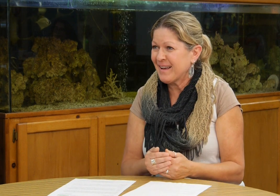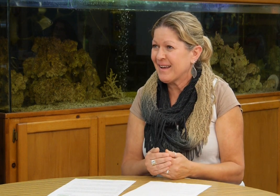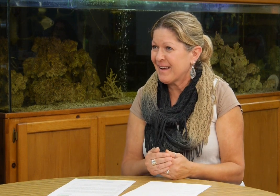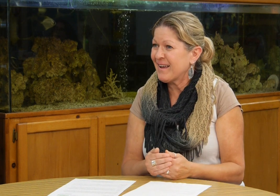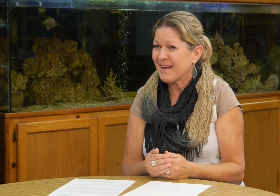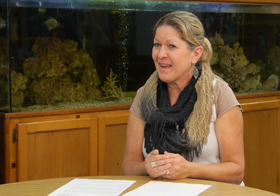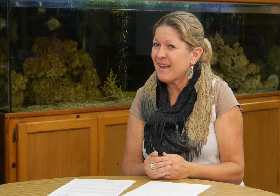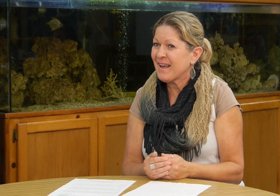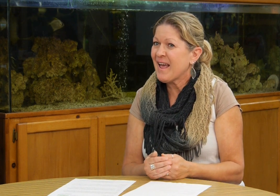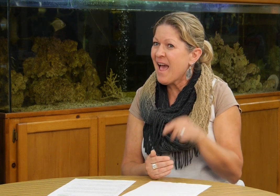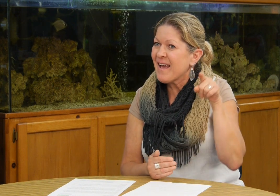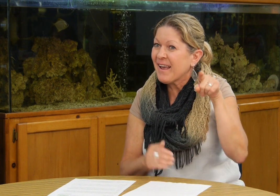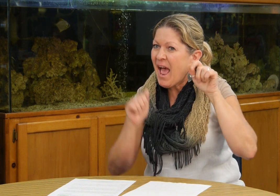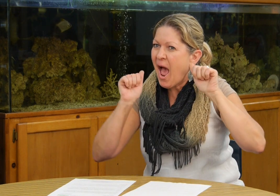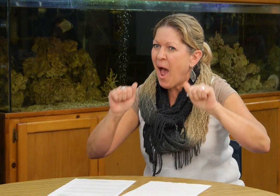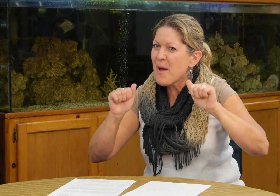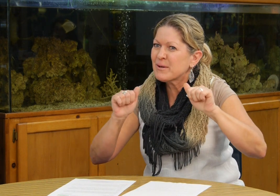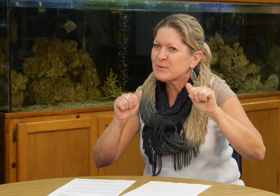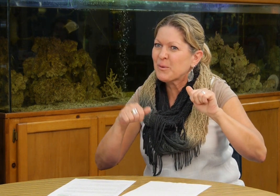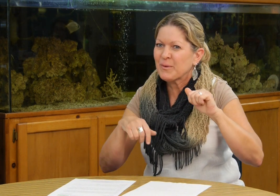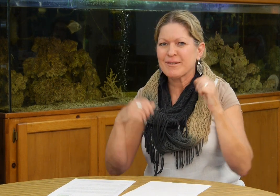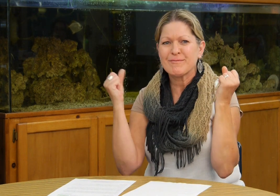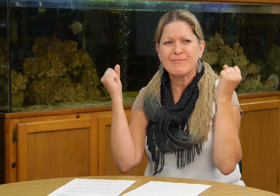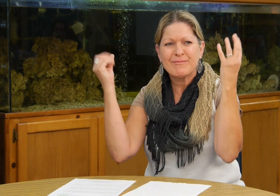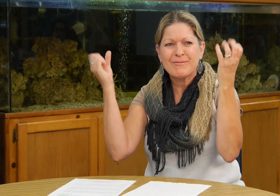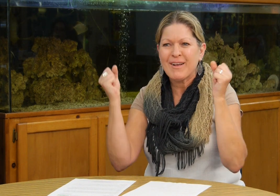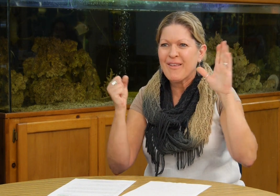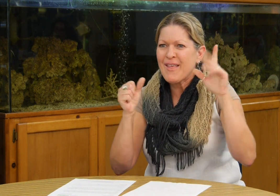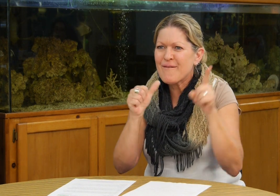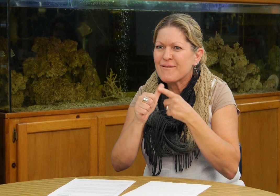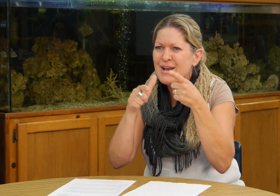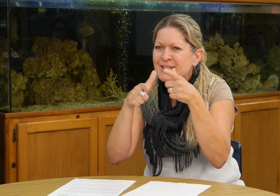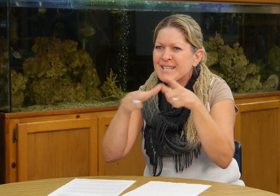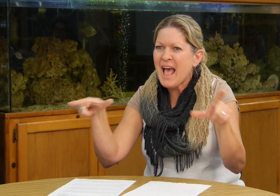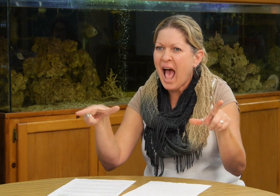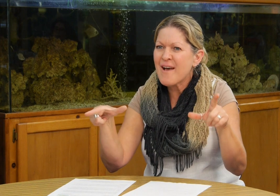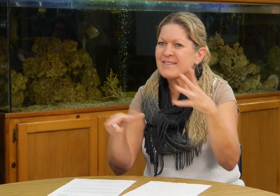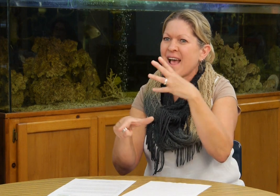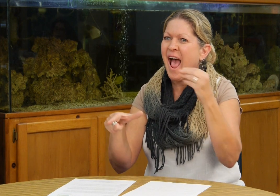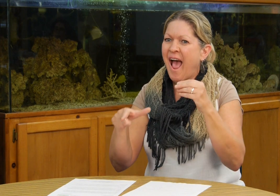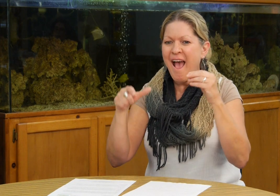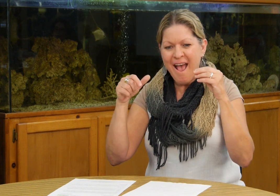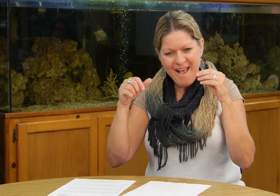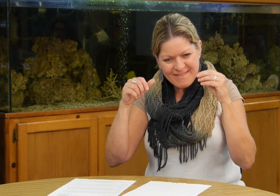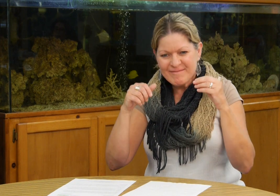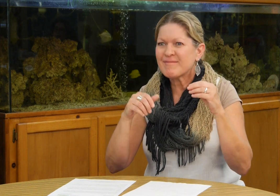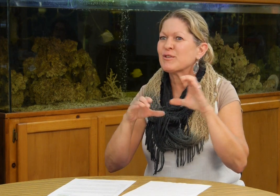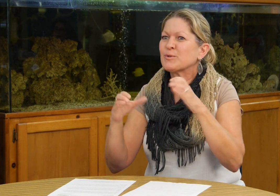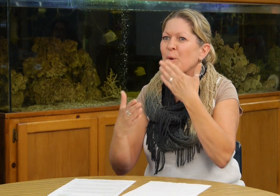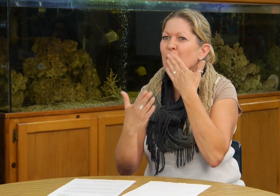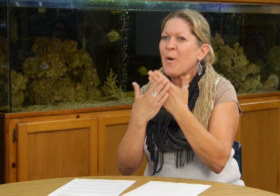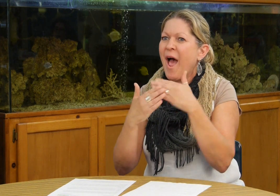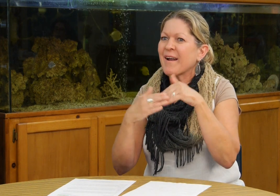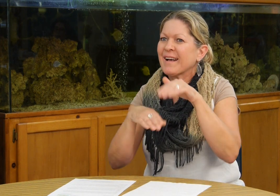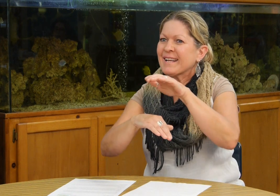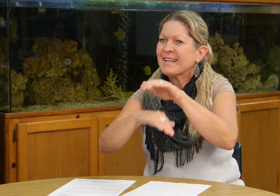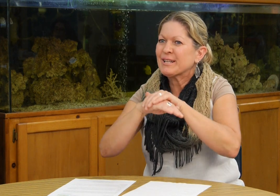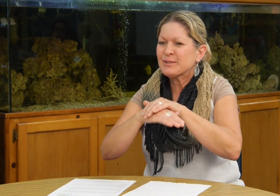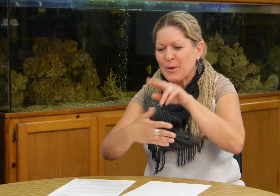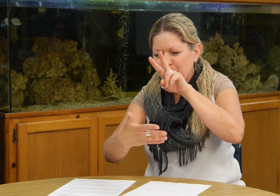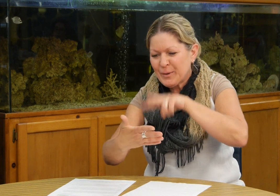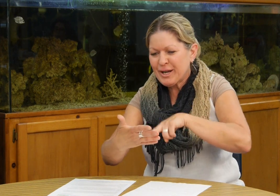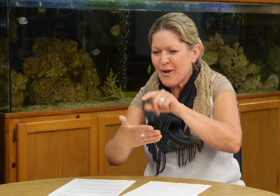comportamiento es excelente también si sabe que él tiene la habilidad de comunicarse en lenguaje de señas siendo que es su primer lenguaje